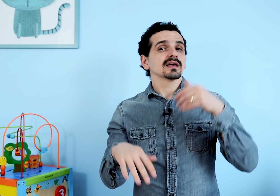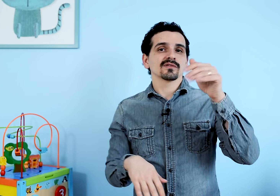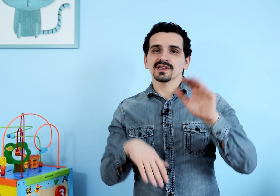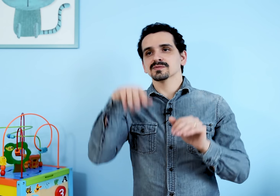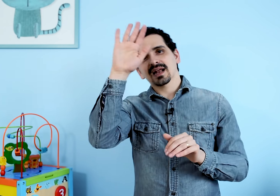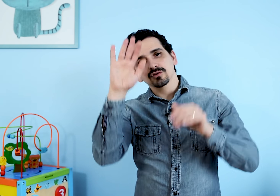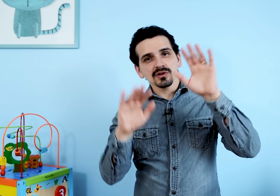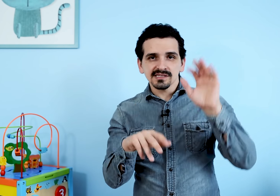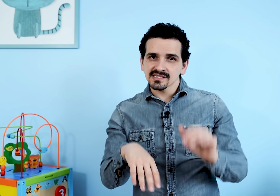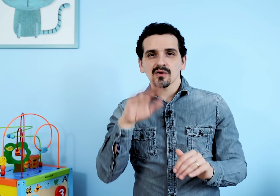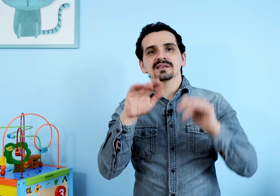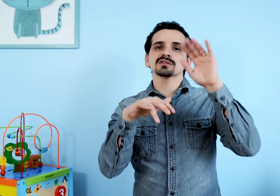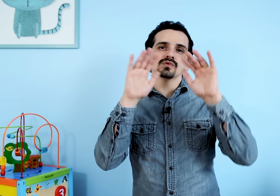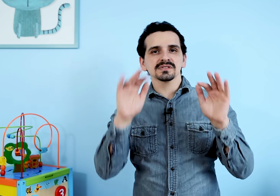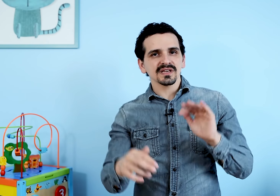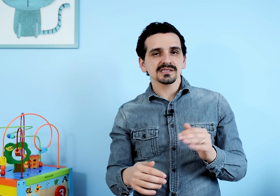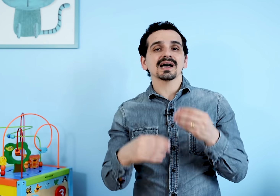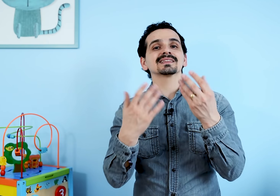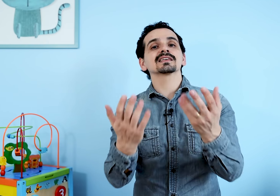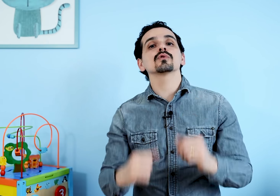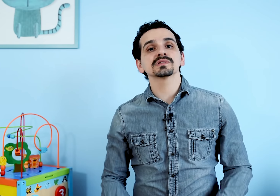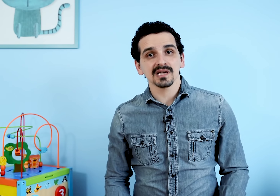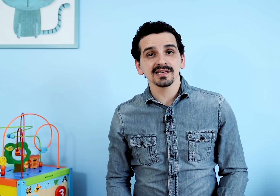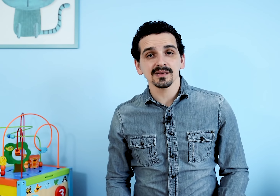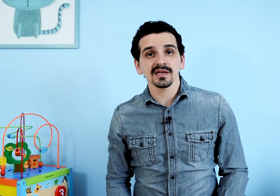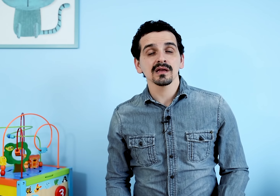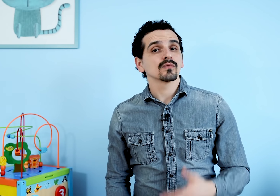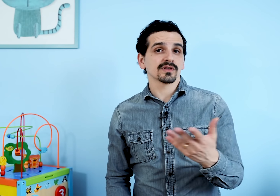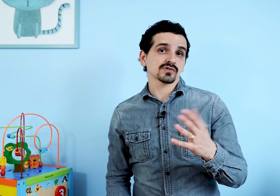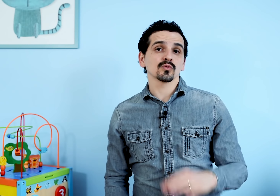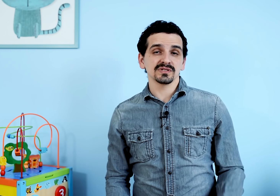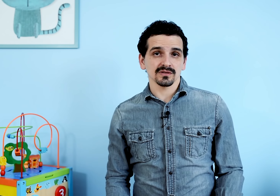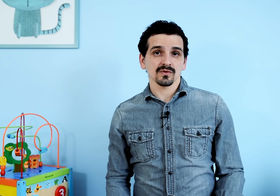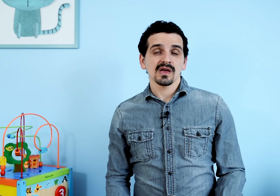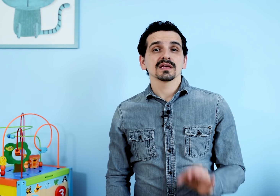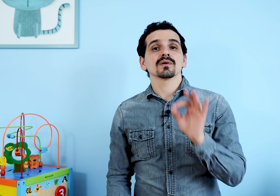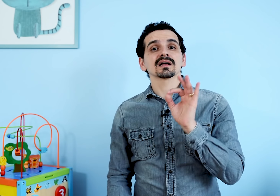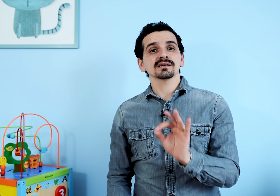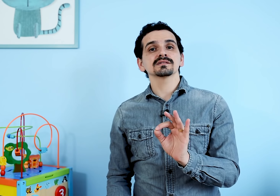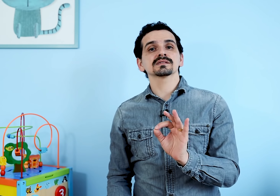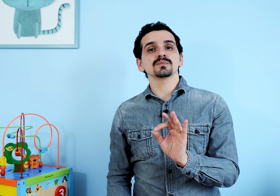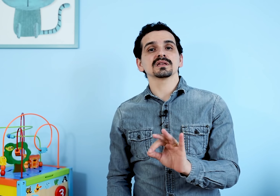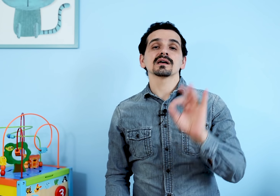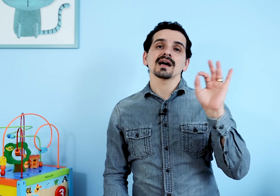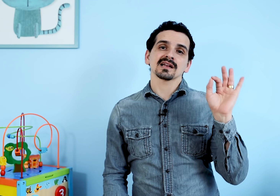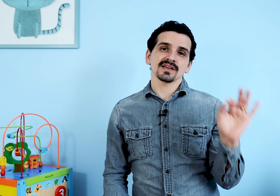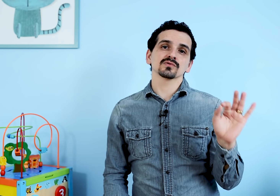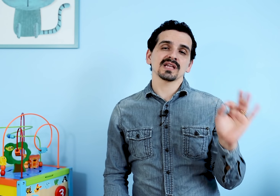eu vou ter que esperar toda essa sequência duas vezes até que eu consiga receber o que eu estou pedindo. Então, a criança discrimina através do